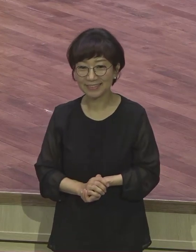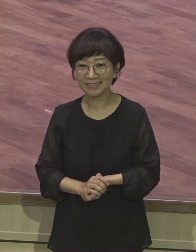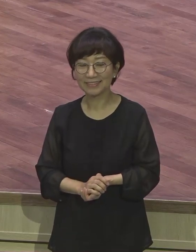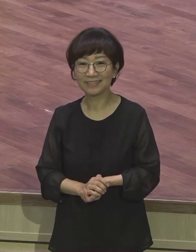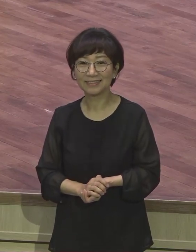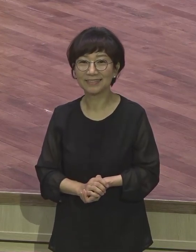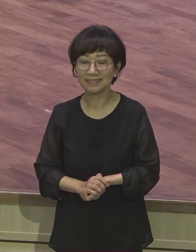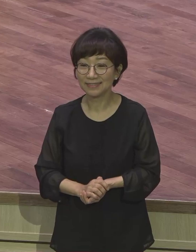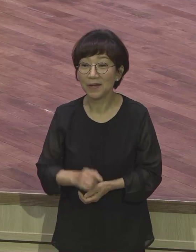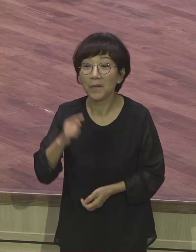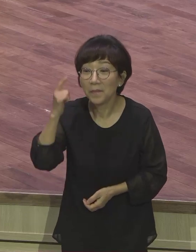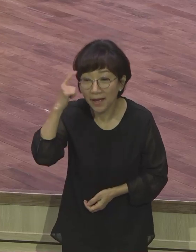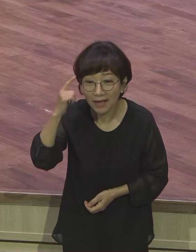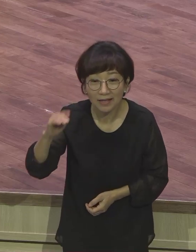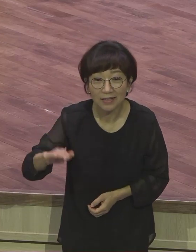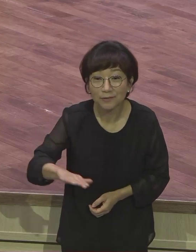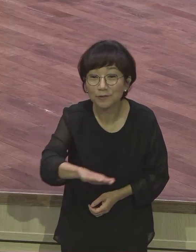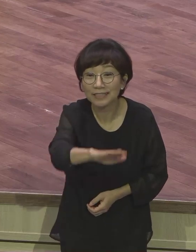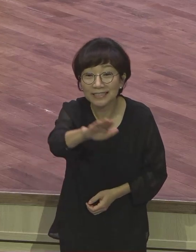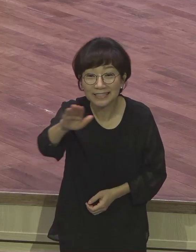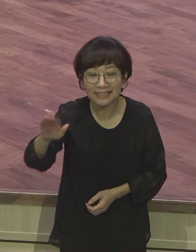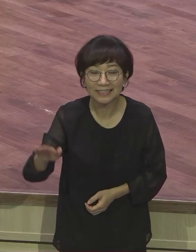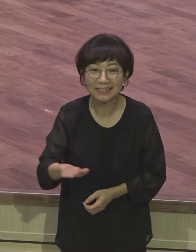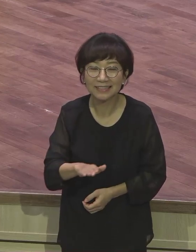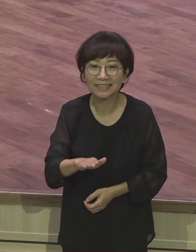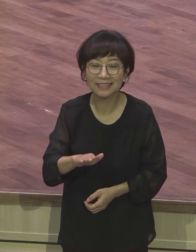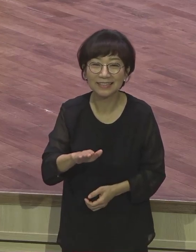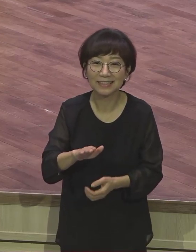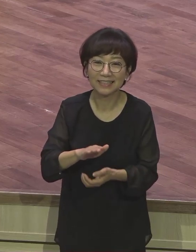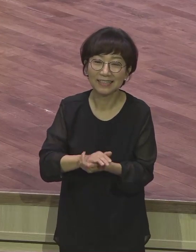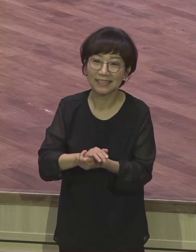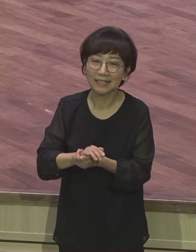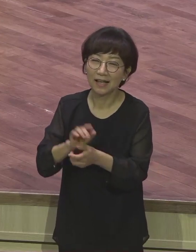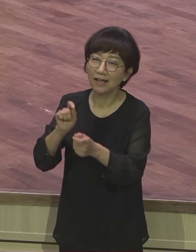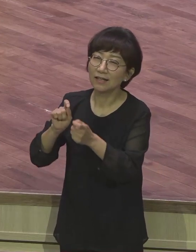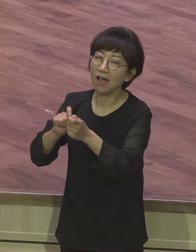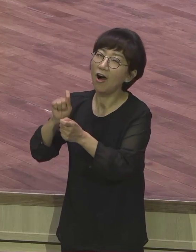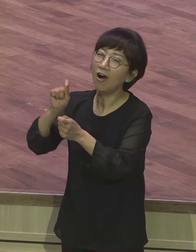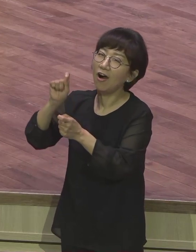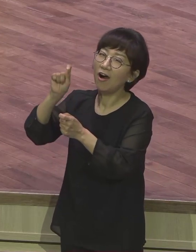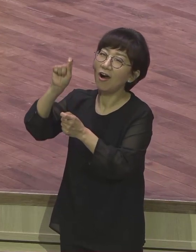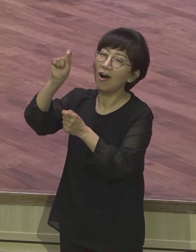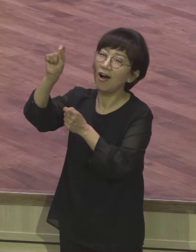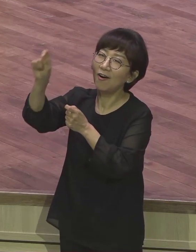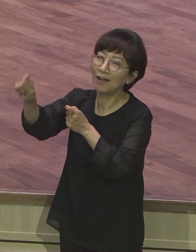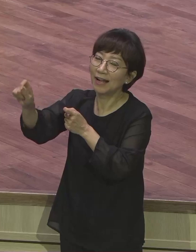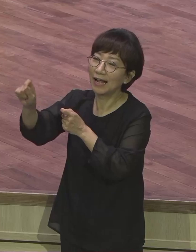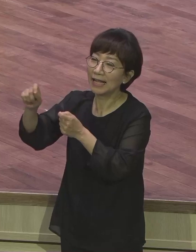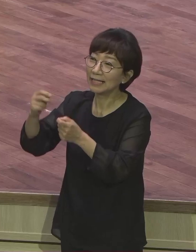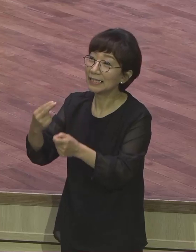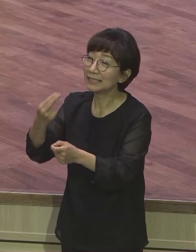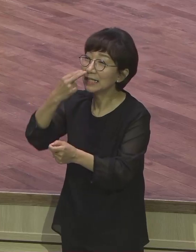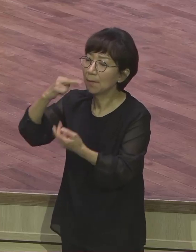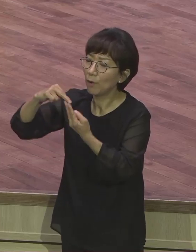우리는 영원히 끊어지지 않는 그러한 생명줄을 생명줄을 가져있기 가져있기 때문에 때문에 그래요. 그래요. 영원히 영원히 끊어지지 끊어지지 않는 않는